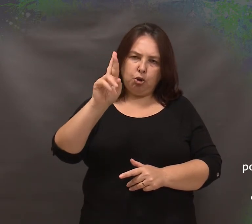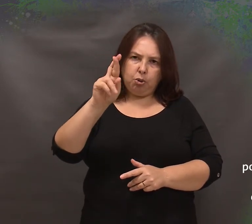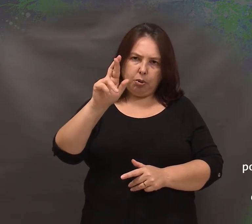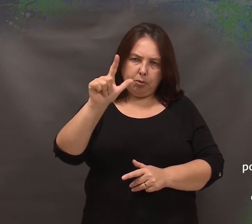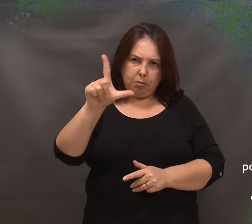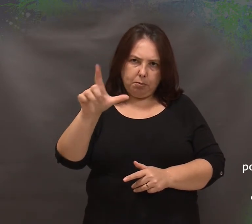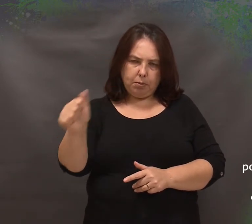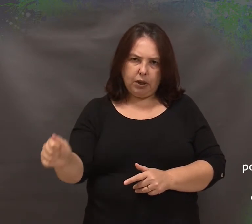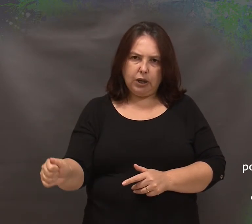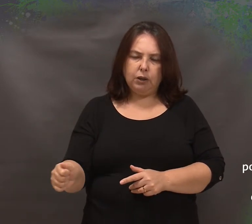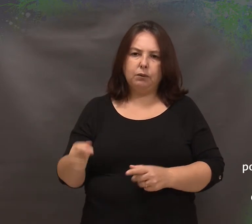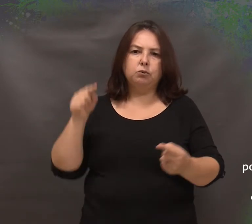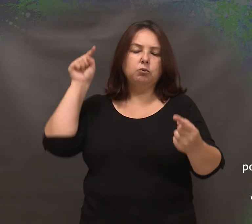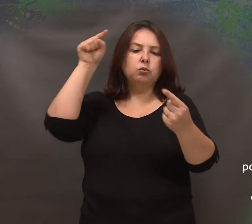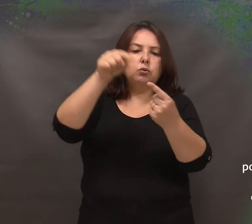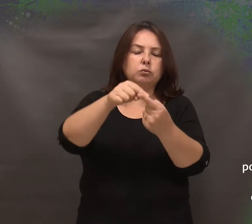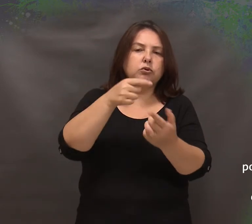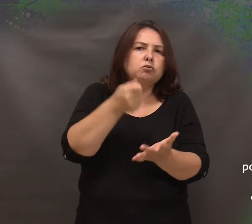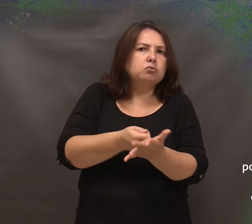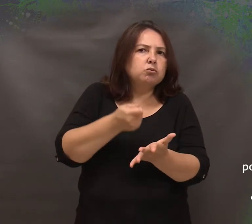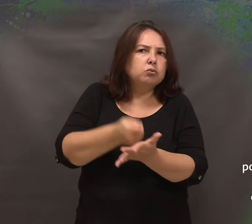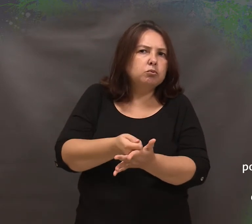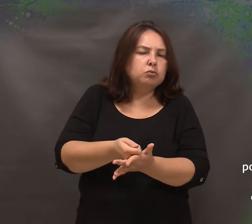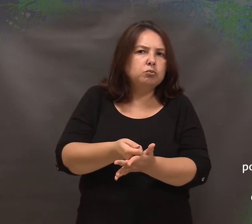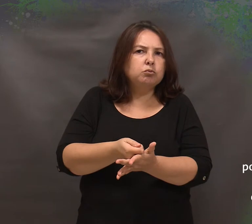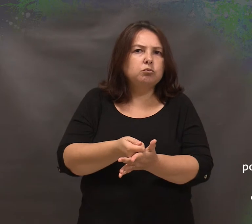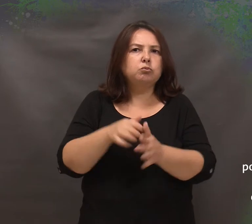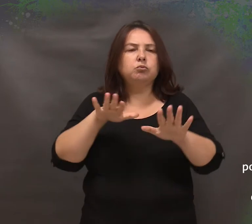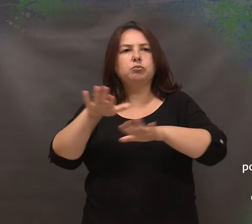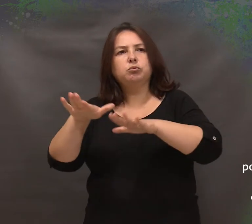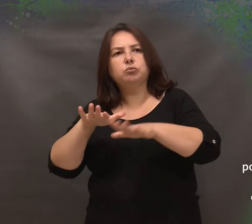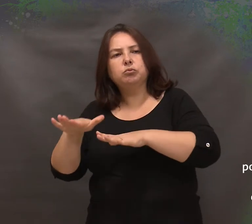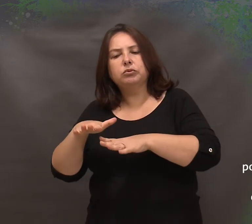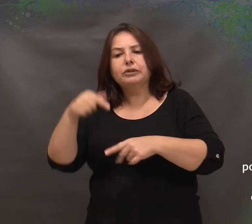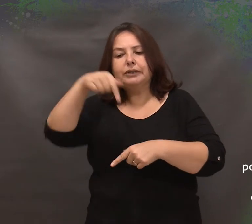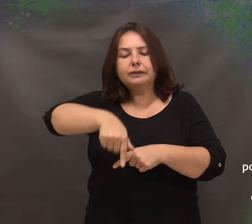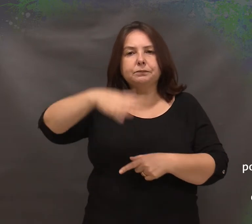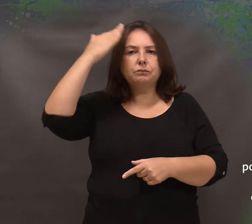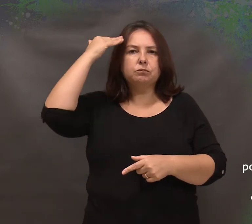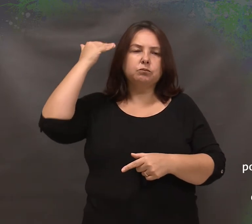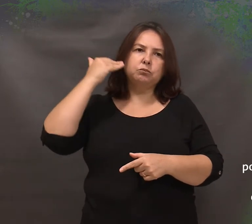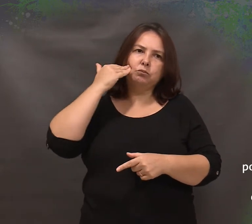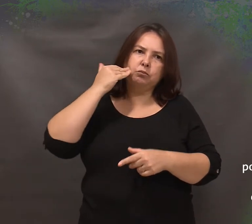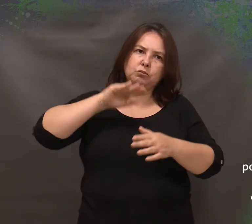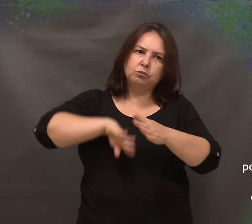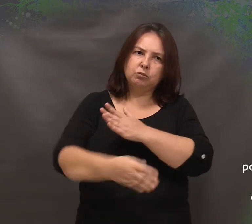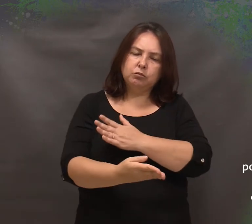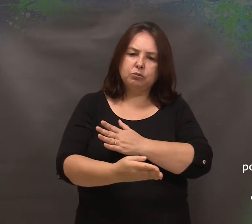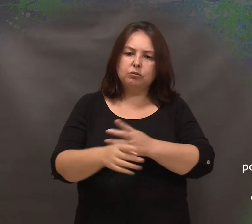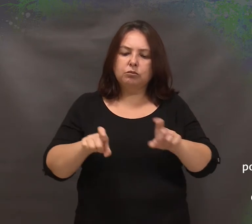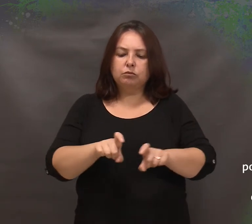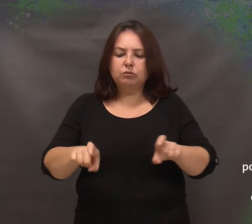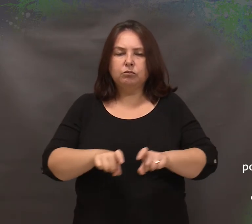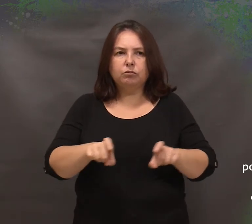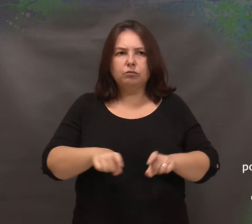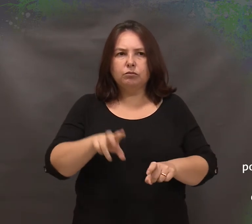Com o objetivo de tornar obrigatório no âmbito do município de Santa Maria a adaptação de